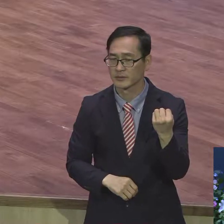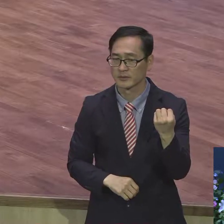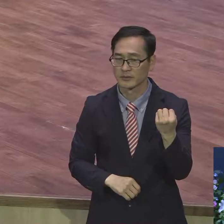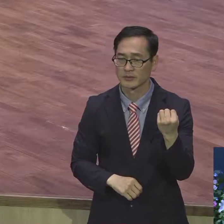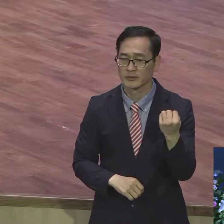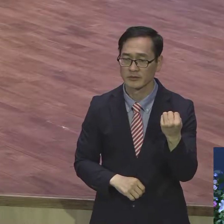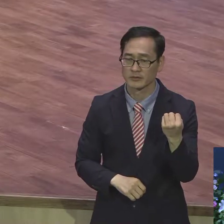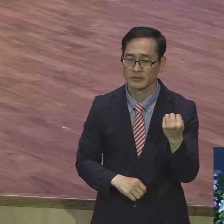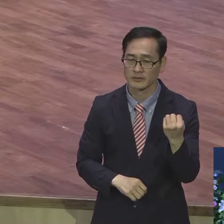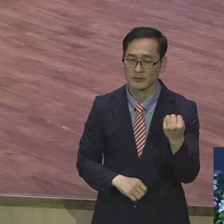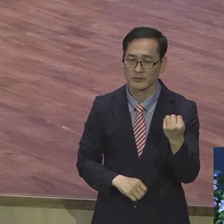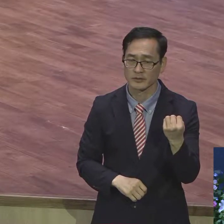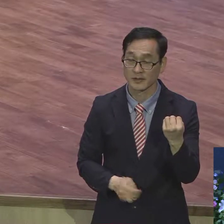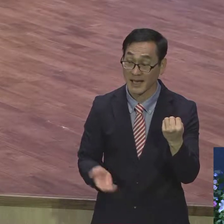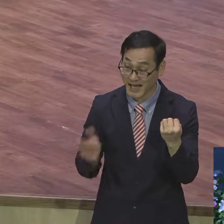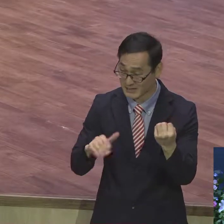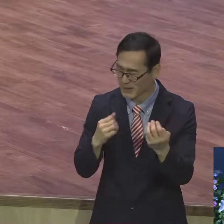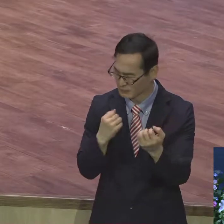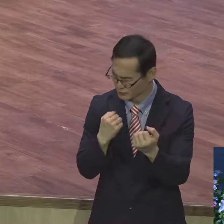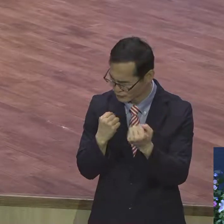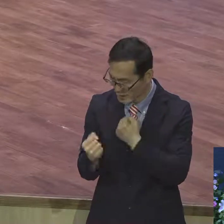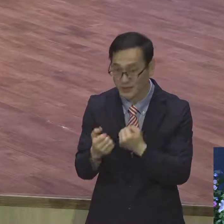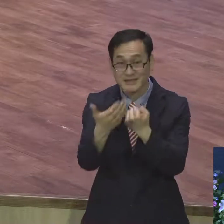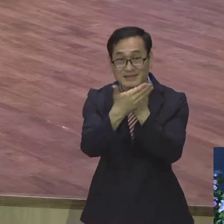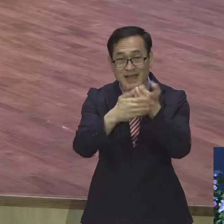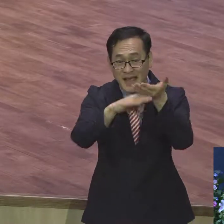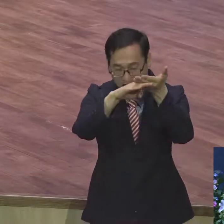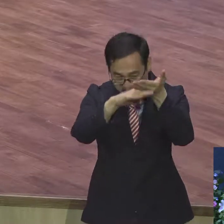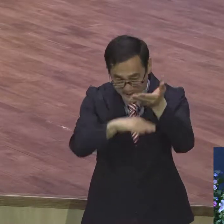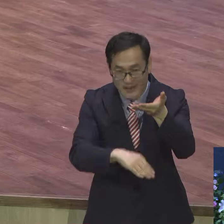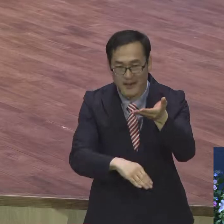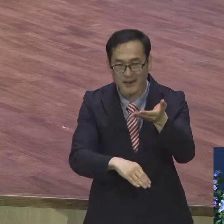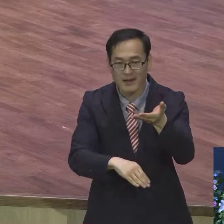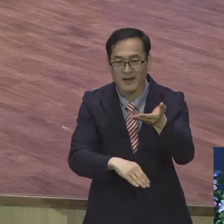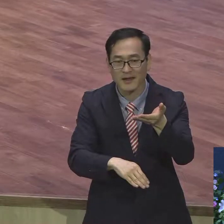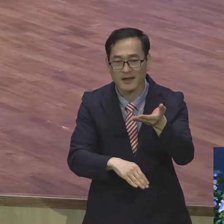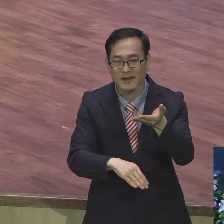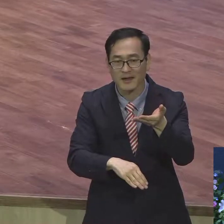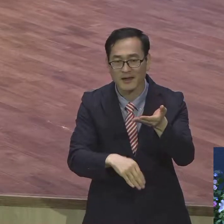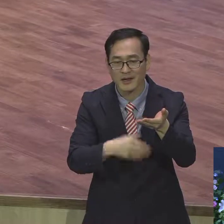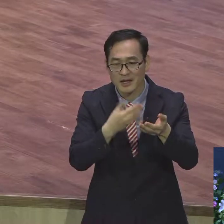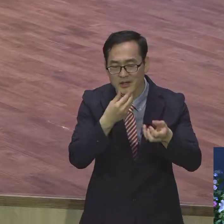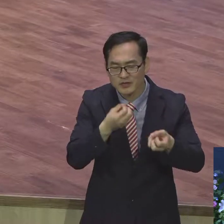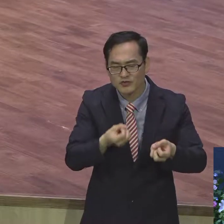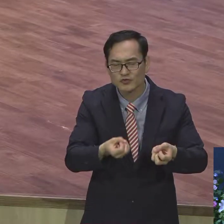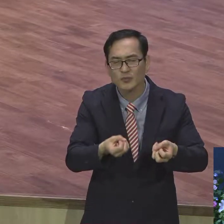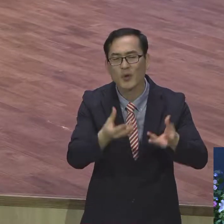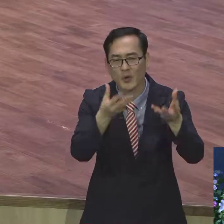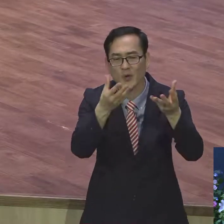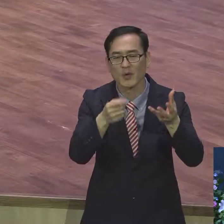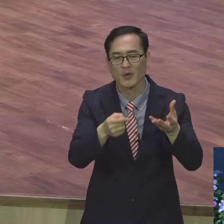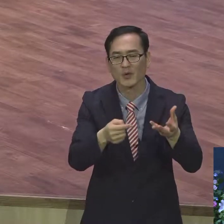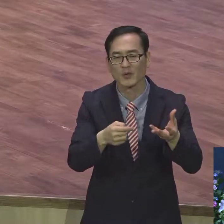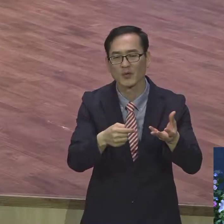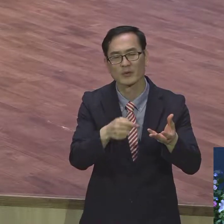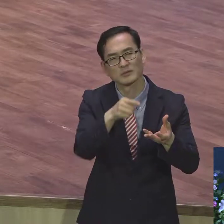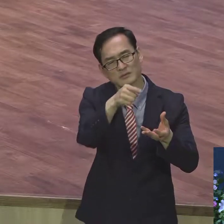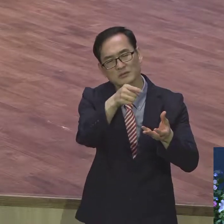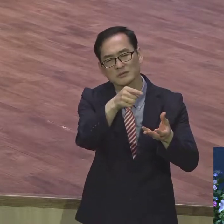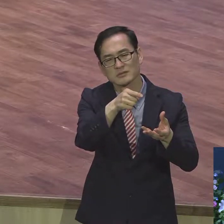은혜 아래 있는 축복이 얼마나 큰 축복인지 그걸 계속해서